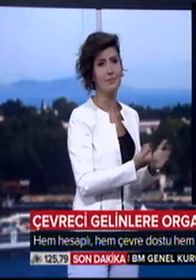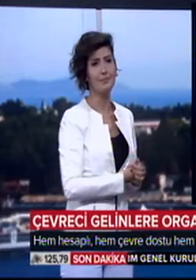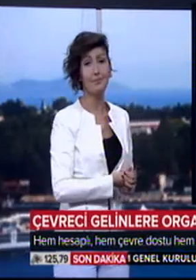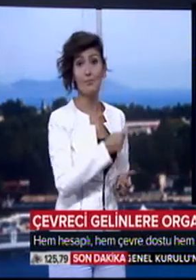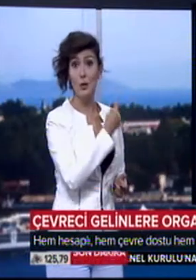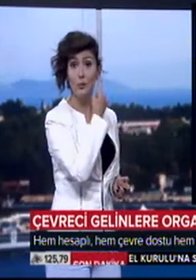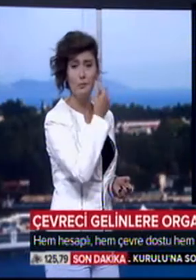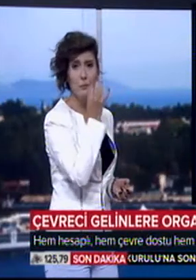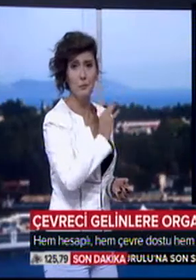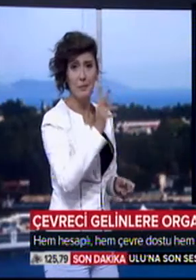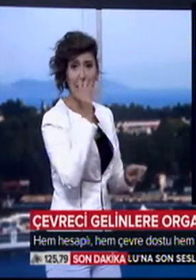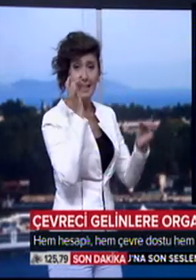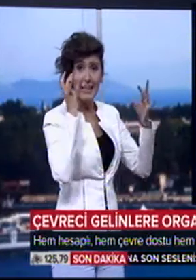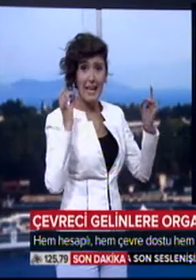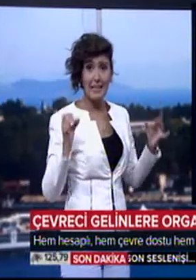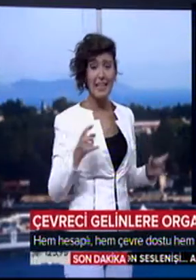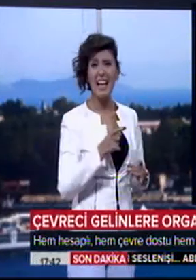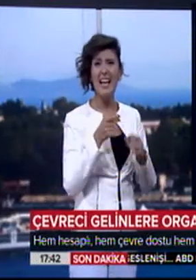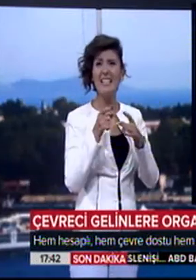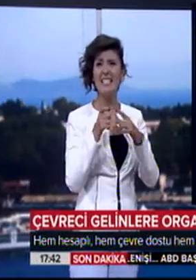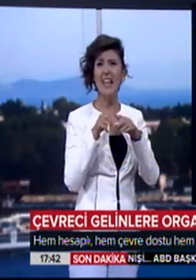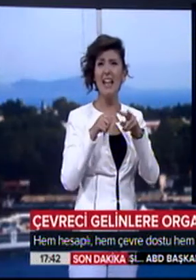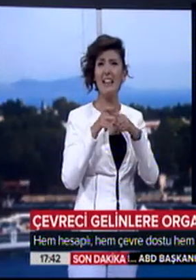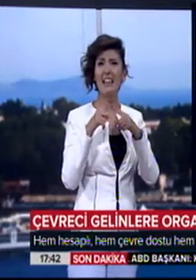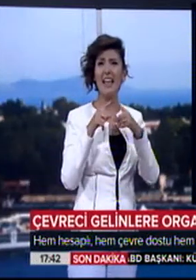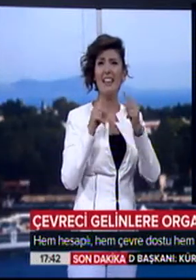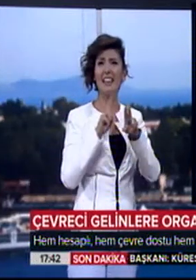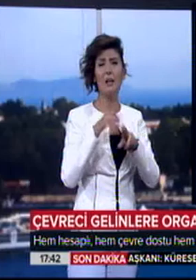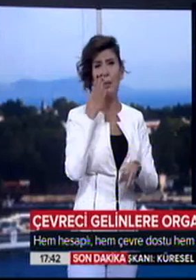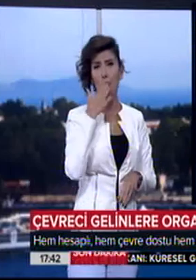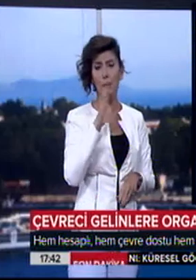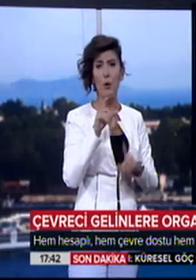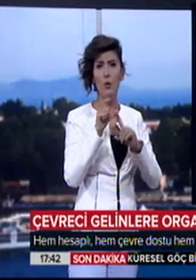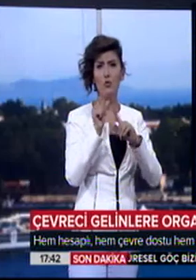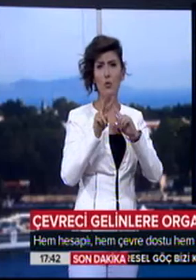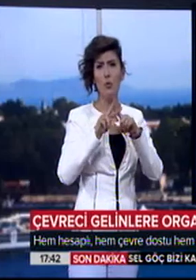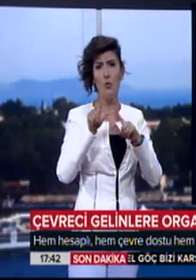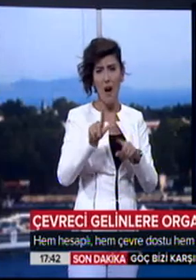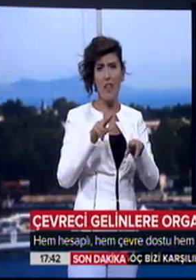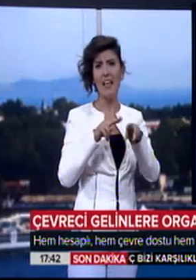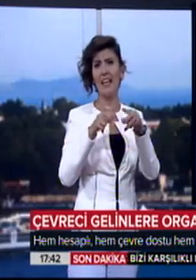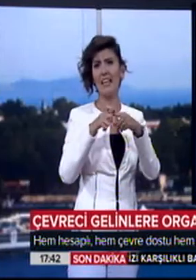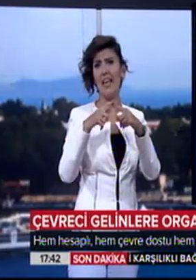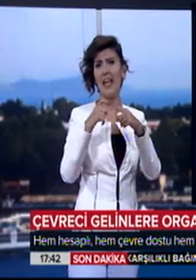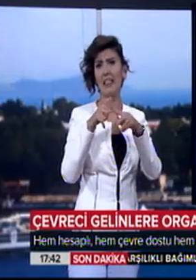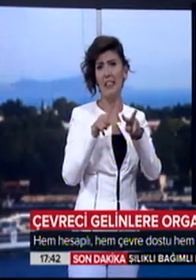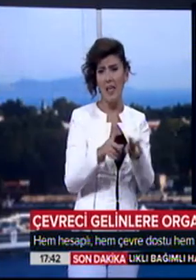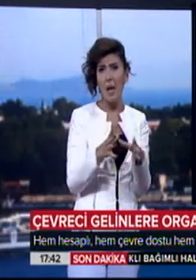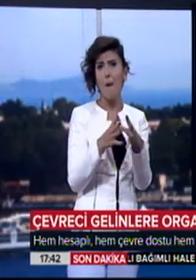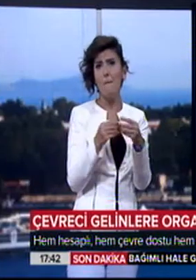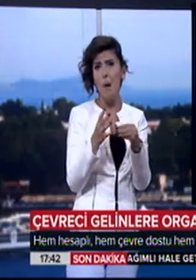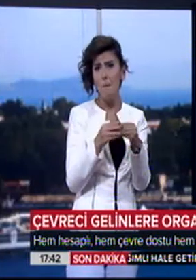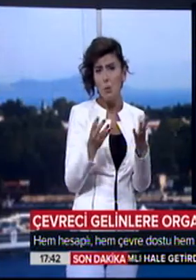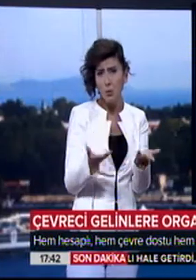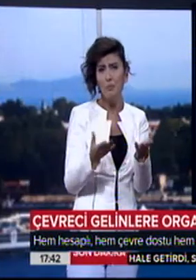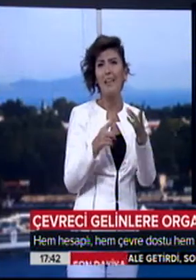Göz alıcı gelinliklerin hiçbirinde sentetik malzeme kullanılmadı. Çuval, keten, pamuk, ipek gibi doğal liflerden yapıldı.